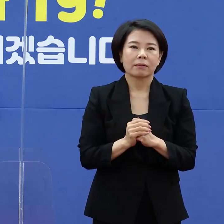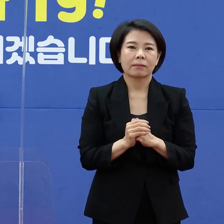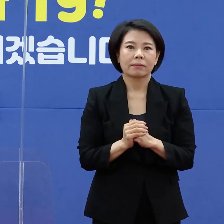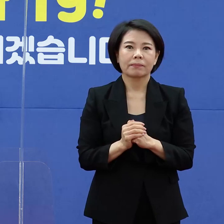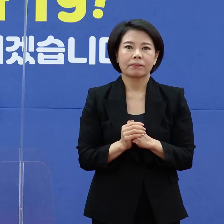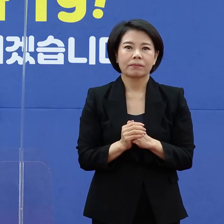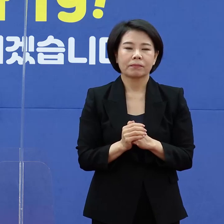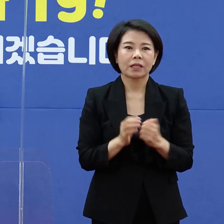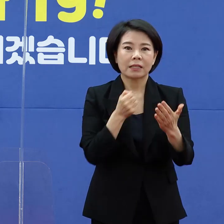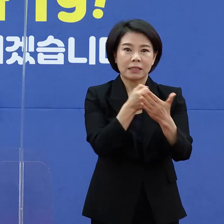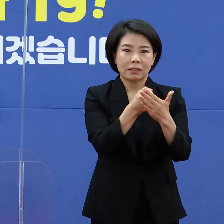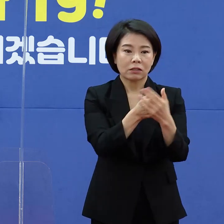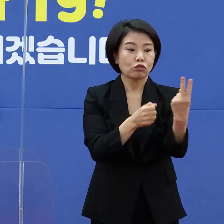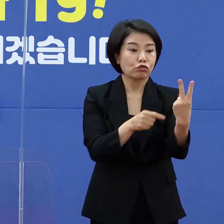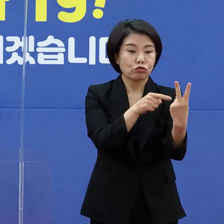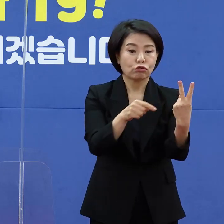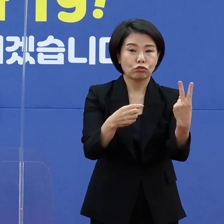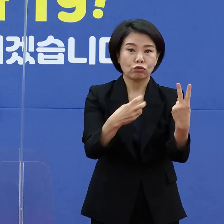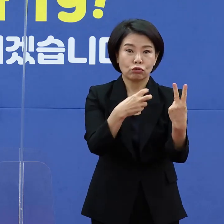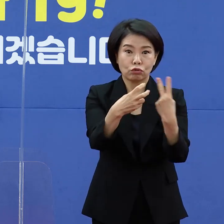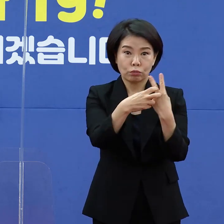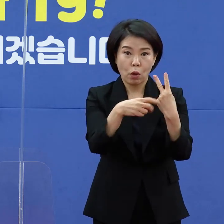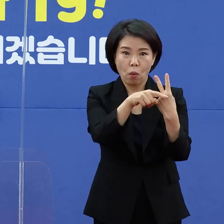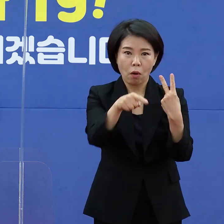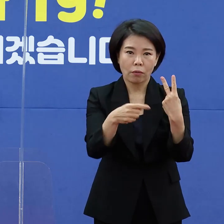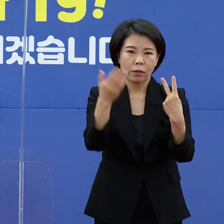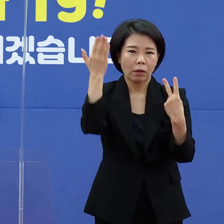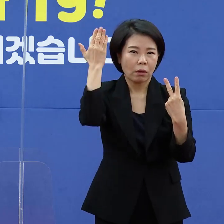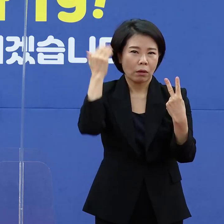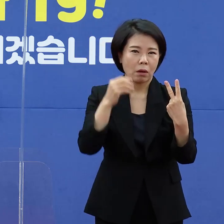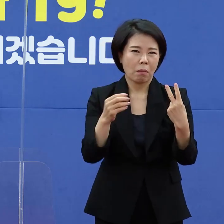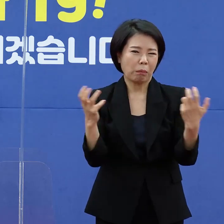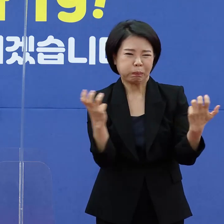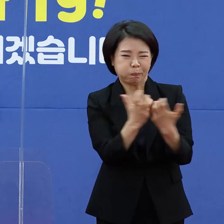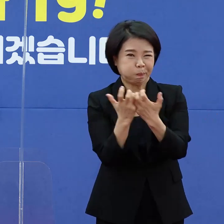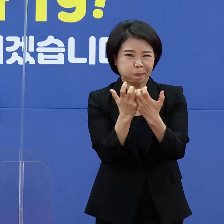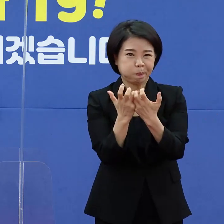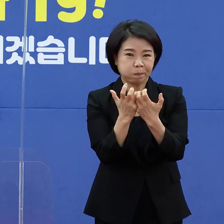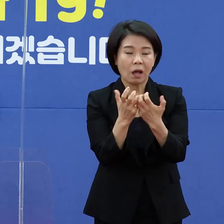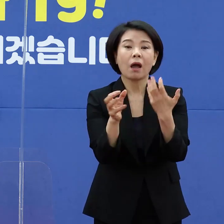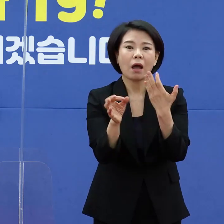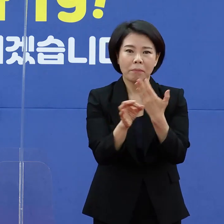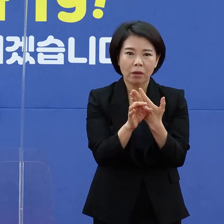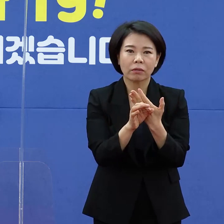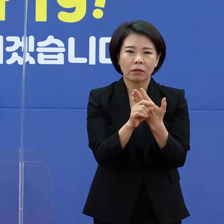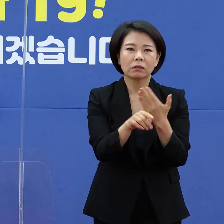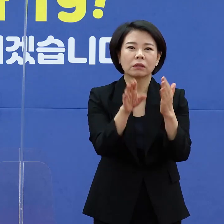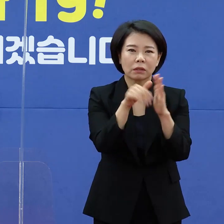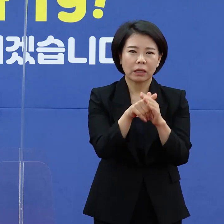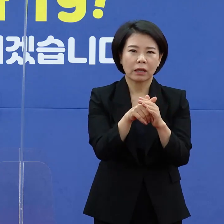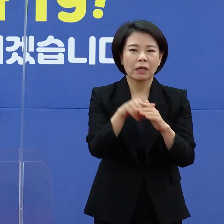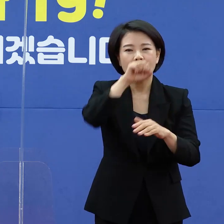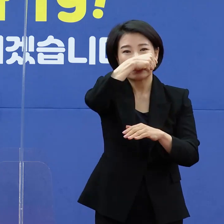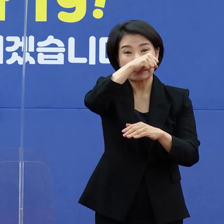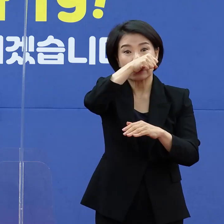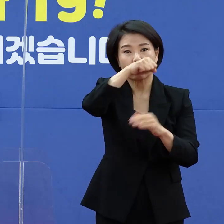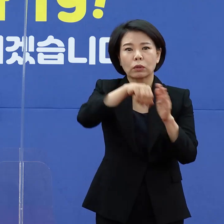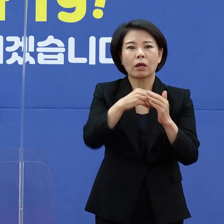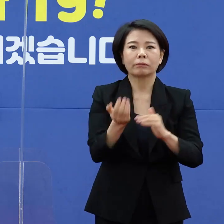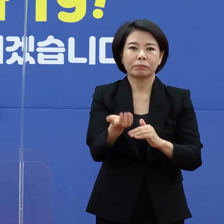지정된 제주의료원과 소기포의료원이 과부하가 걸린다면 저희가 이미 예산도